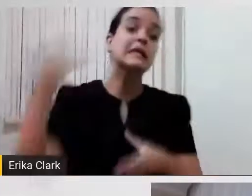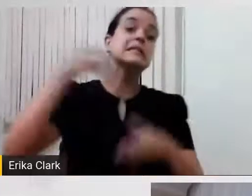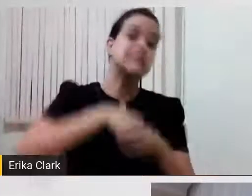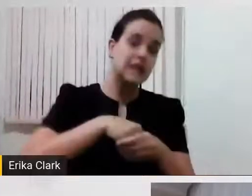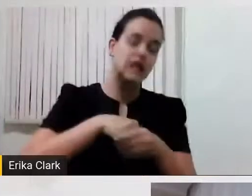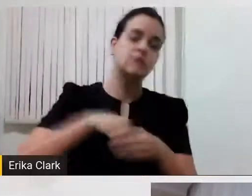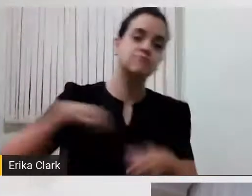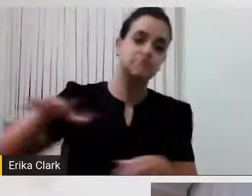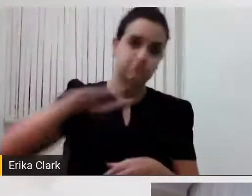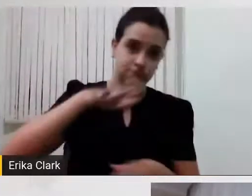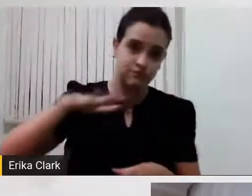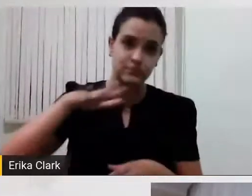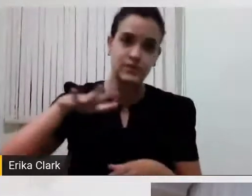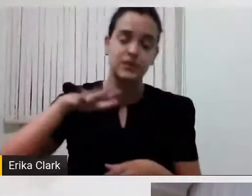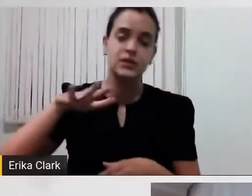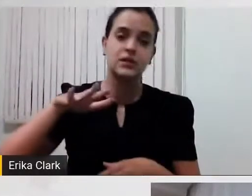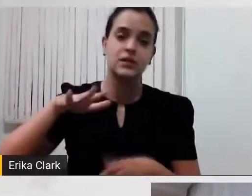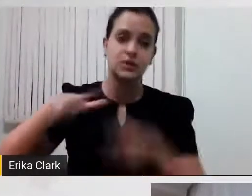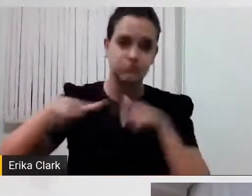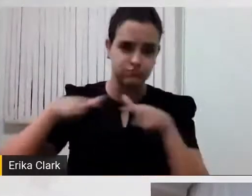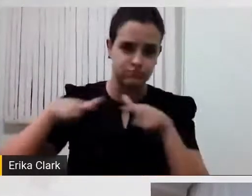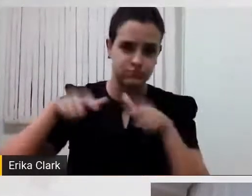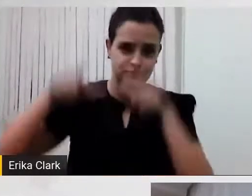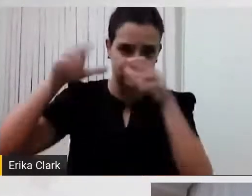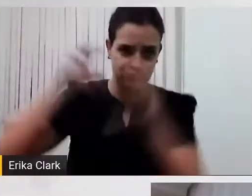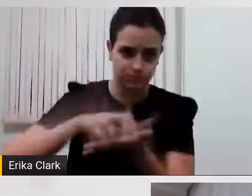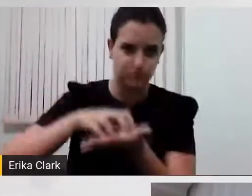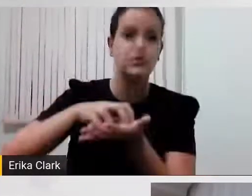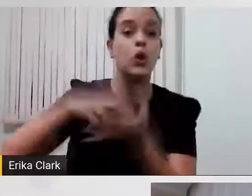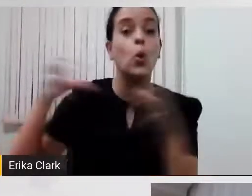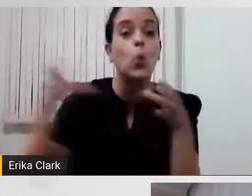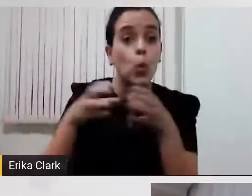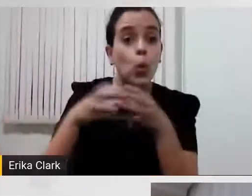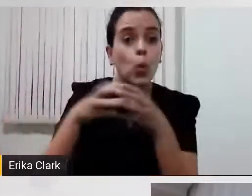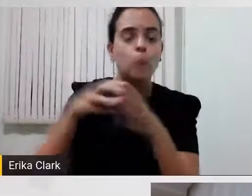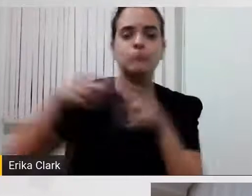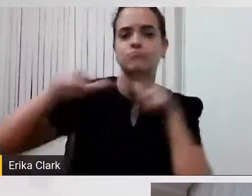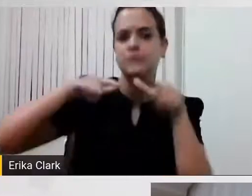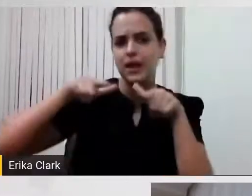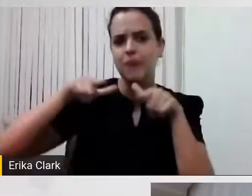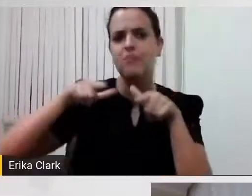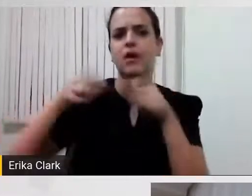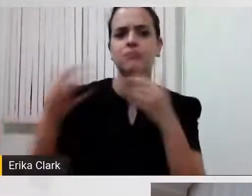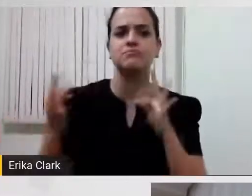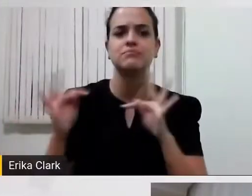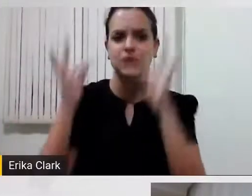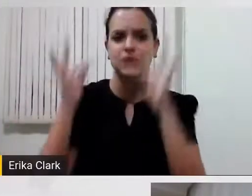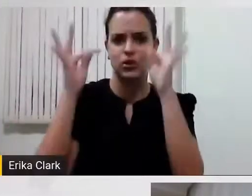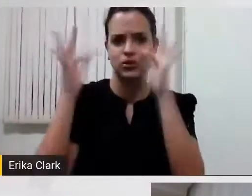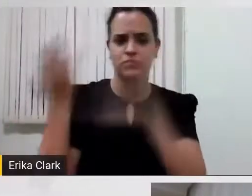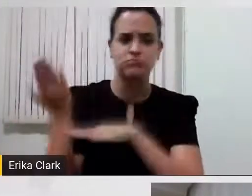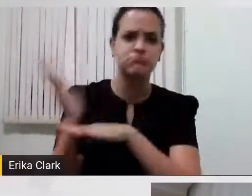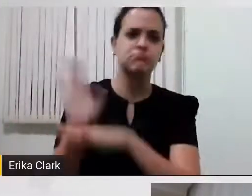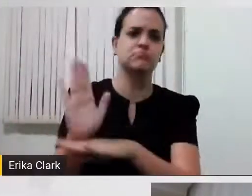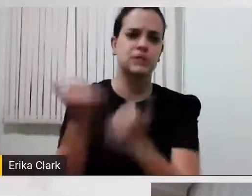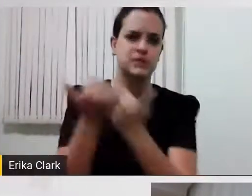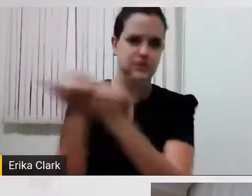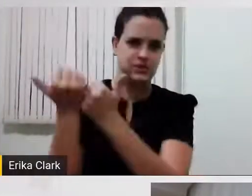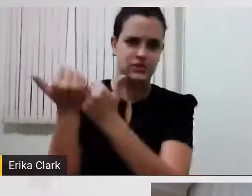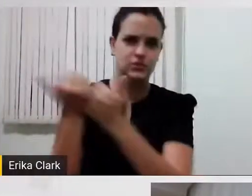assistiva, dentro de uma equipe que trabalha com tecnologia assistiva, talvez não, certamente, a